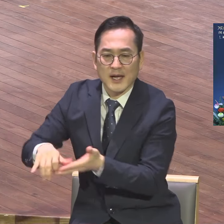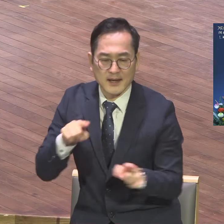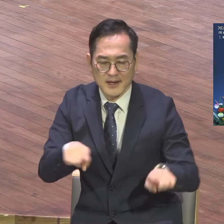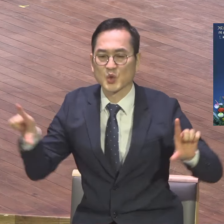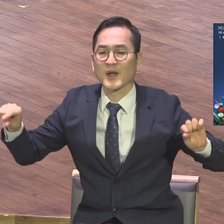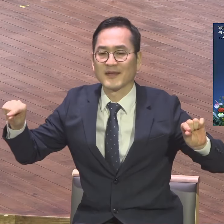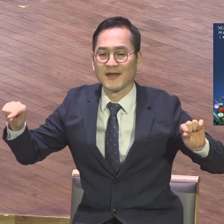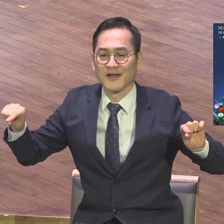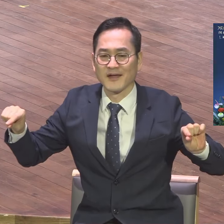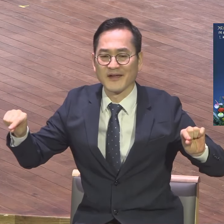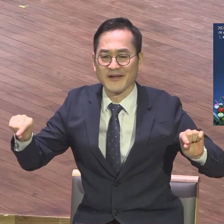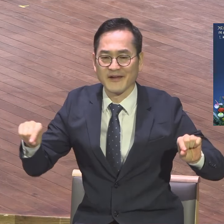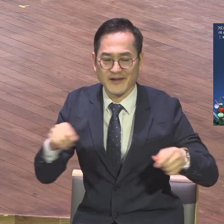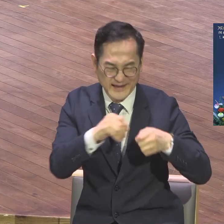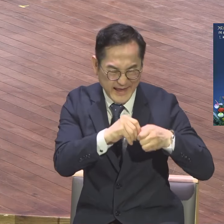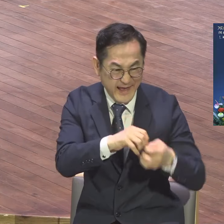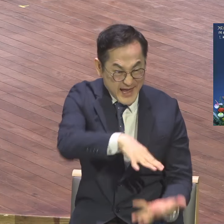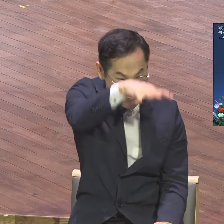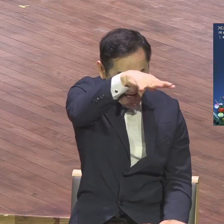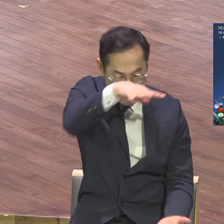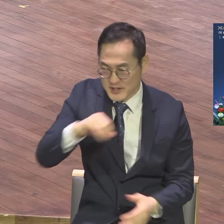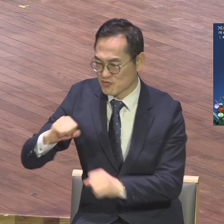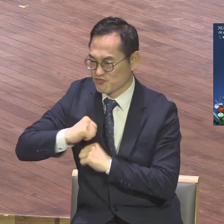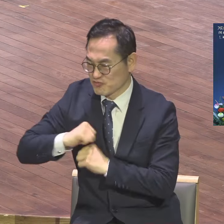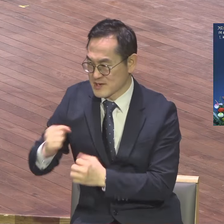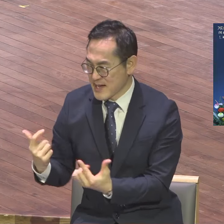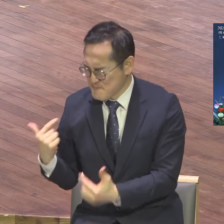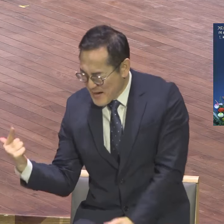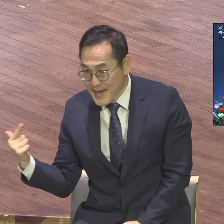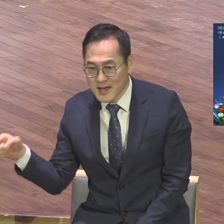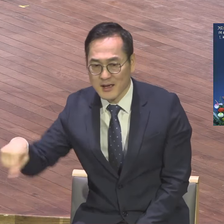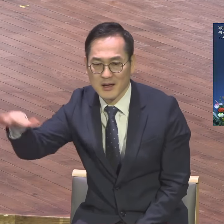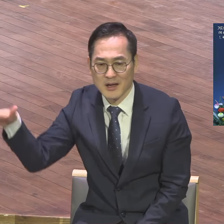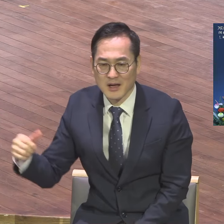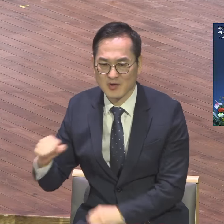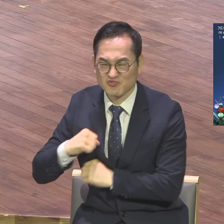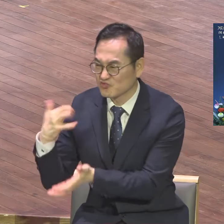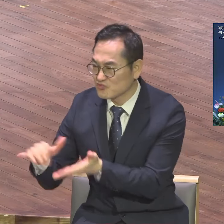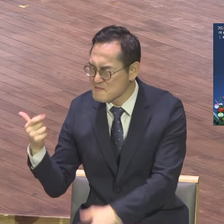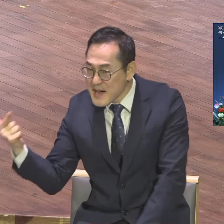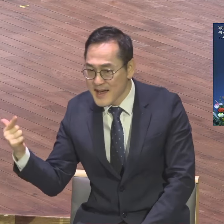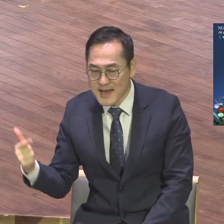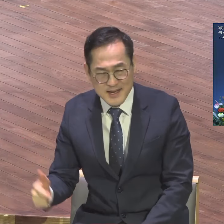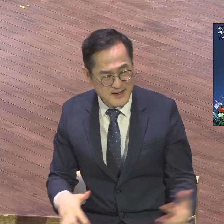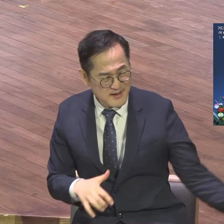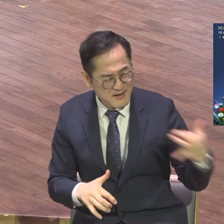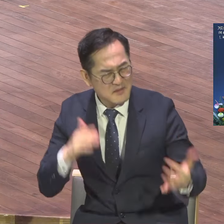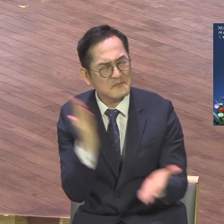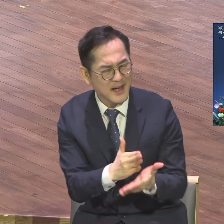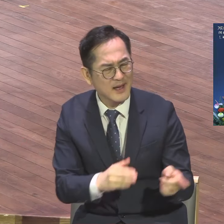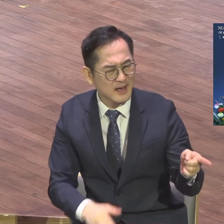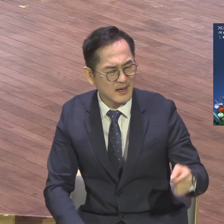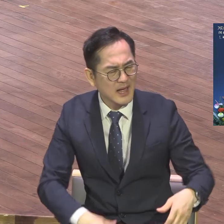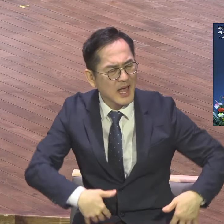깨알처럼 이렇게 많다. 괜히 대들지 말고 항보해라.